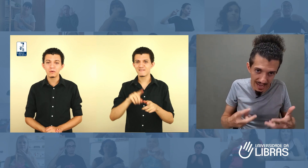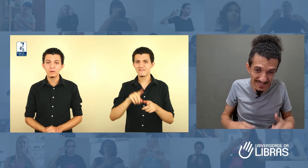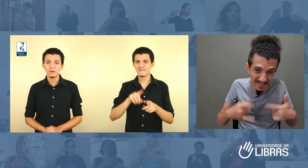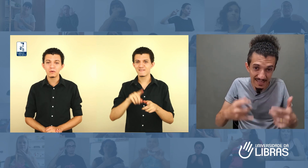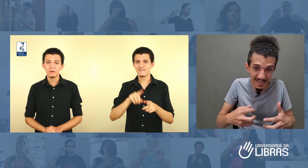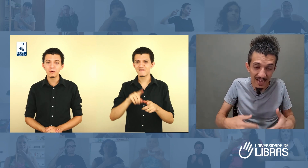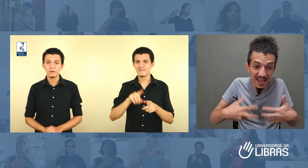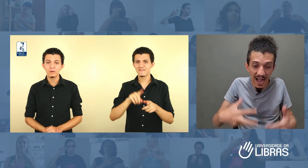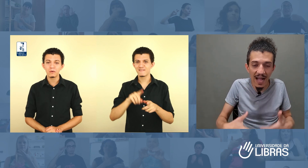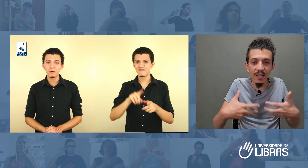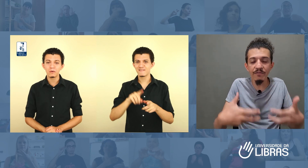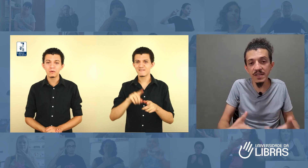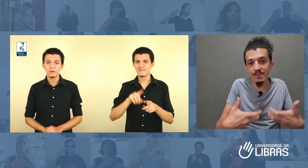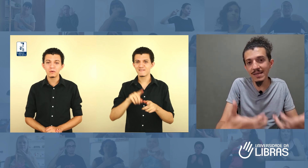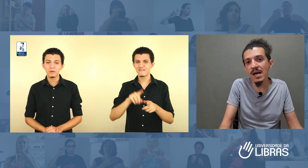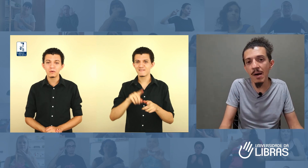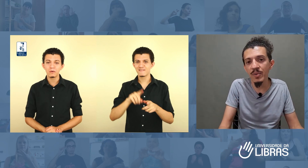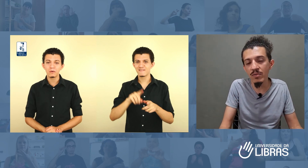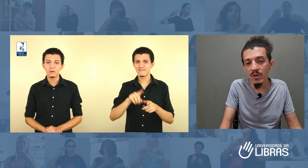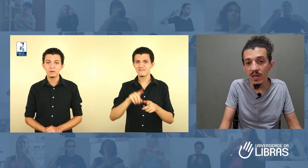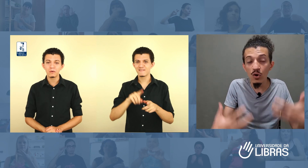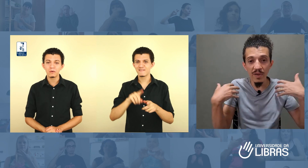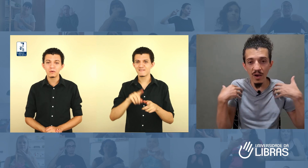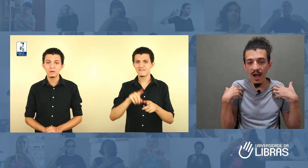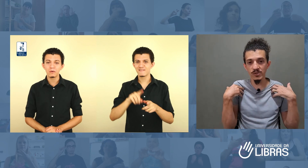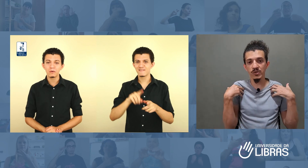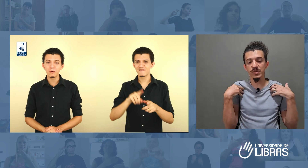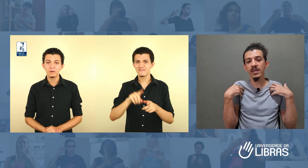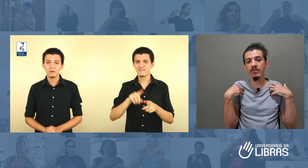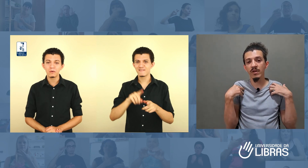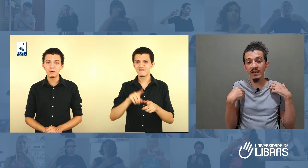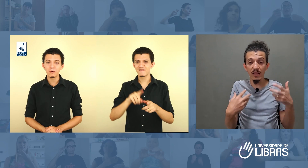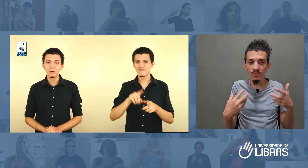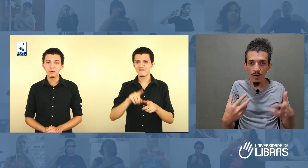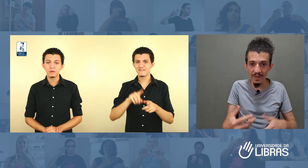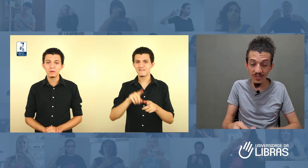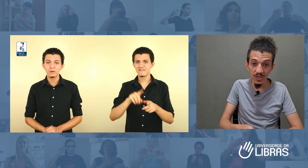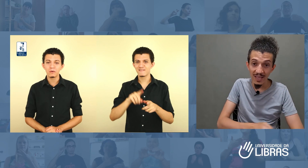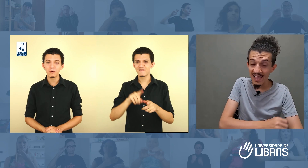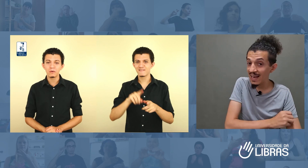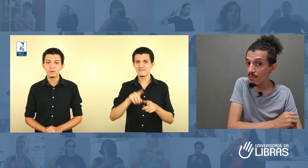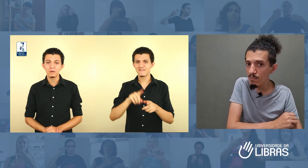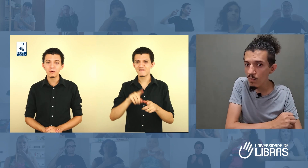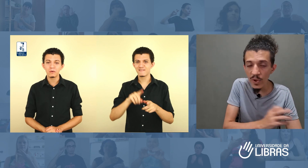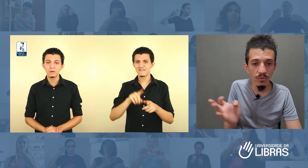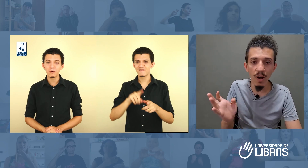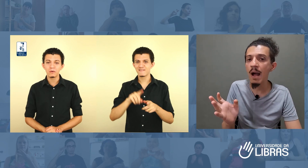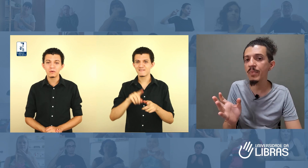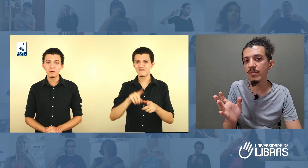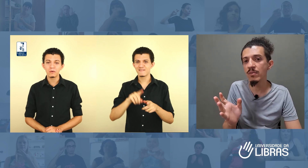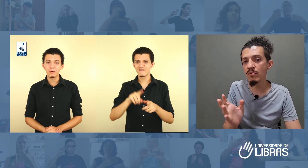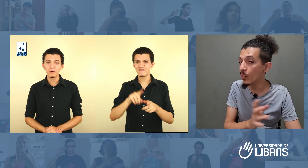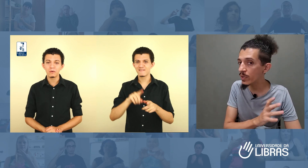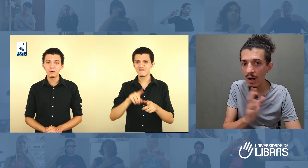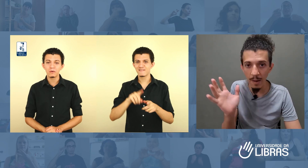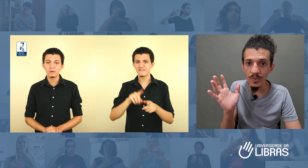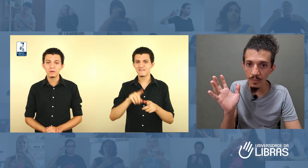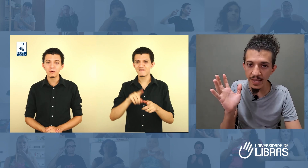sinalizar cada vez mais rápido. E o meu raciocínio, naturalmente, ele é muito rápido. Muito rápido mesmo.